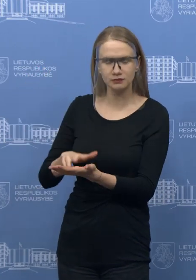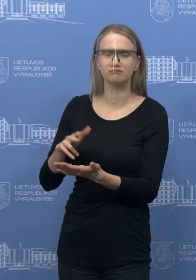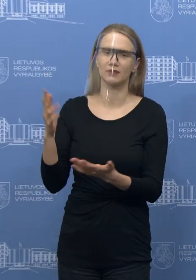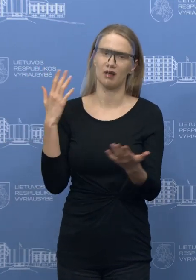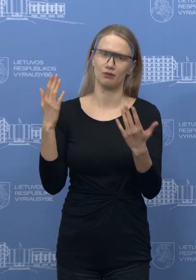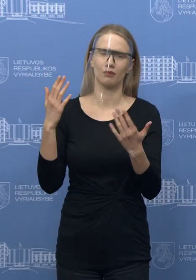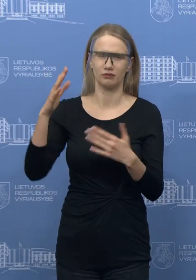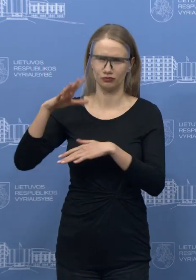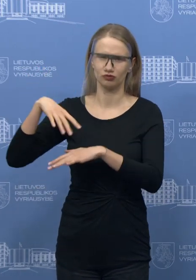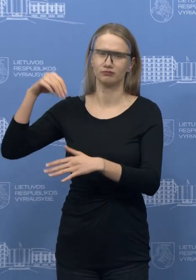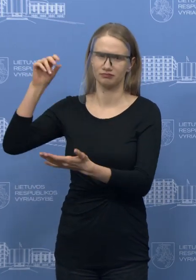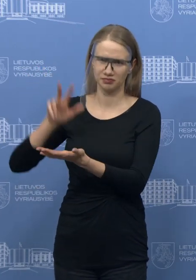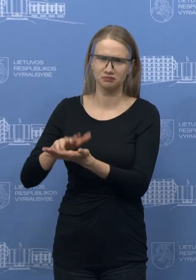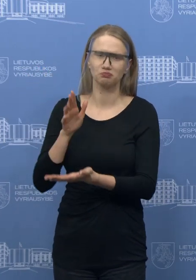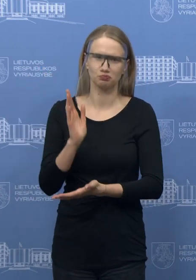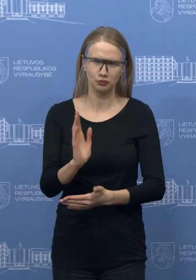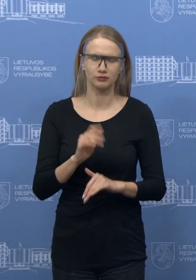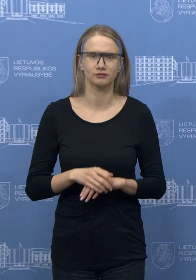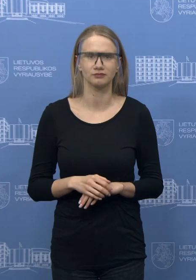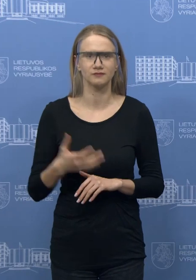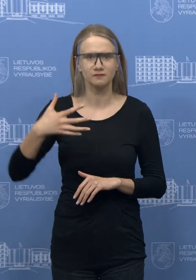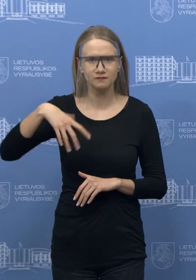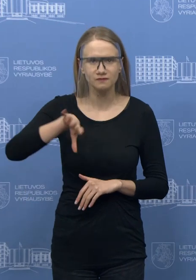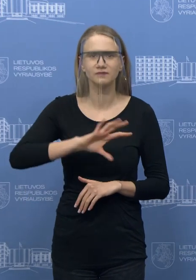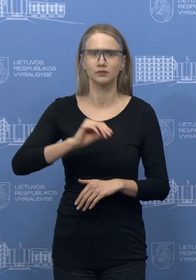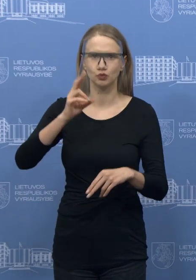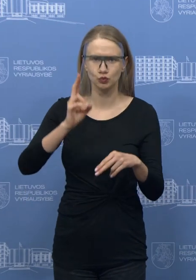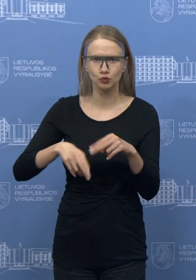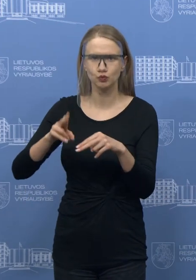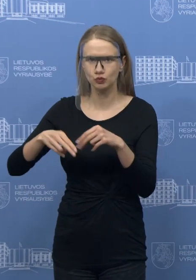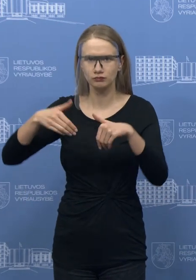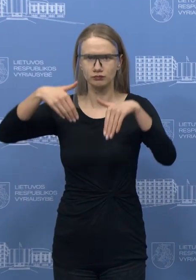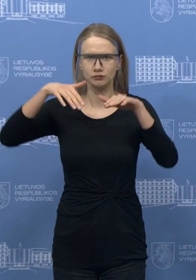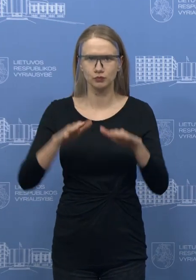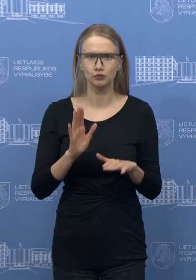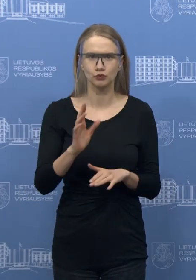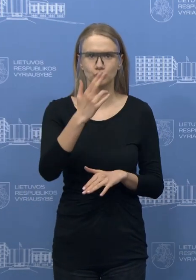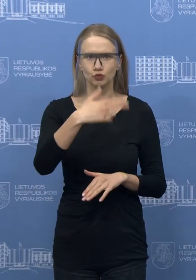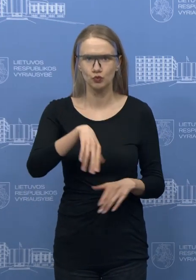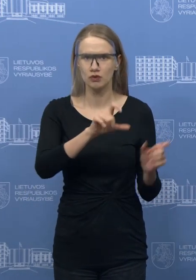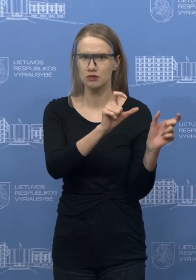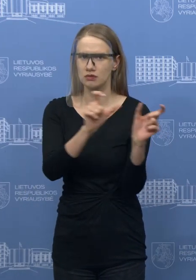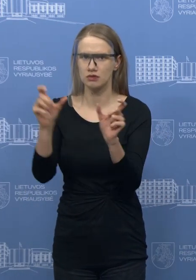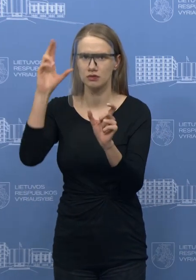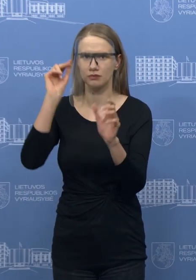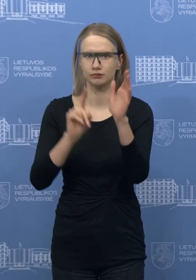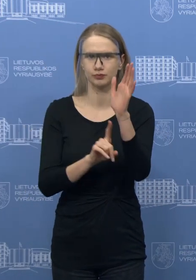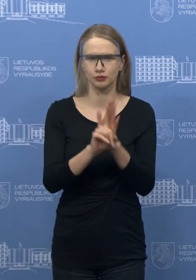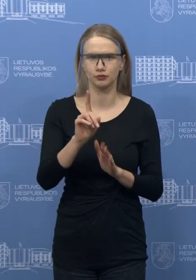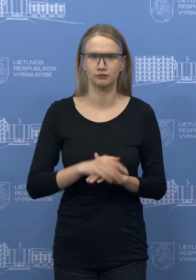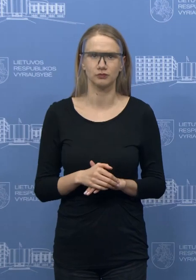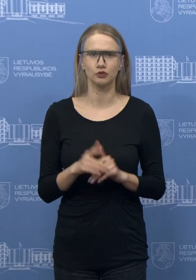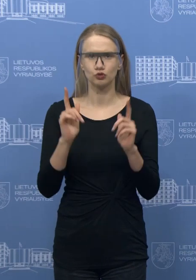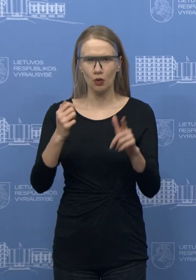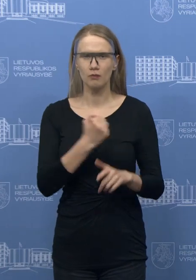padarysime viską, kad taip ir būtų. Tai šitie sprendimai įsigalios nuo karantino paskelbimo datos, tai reikėtų